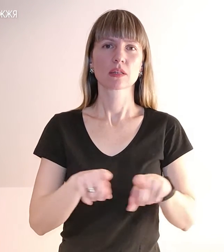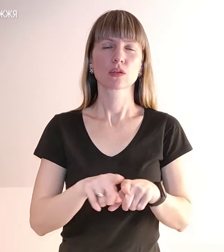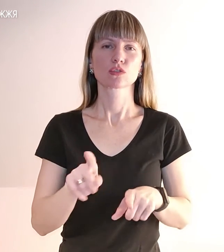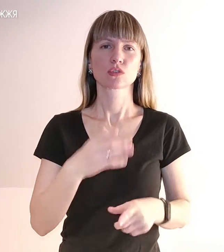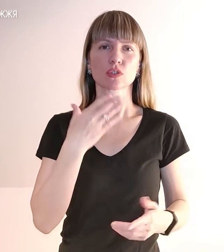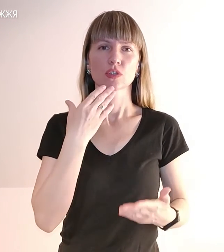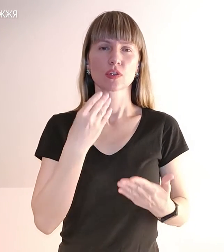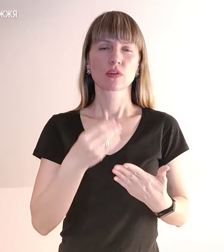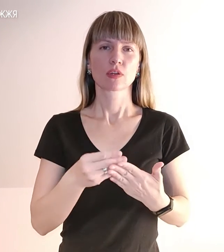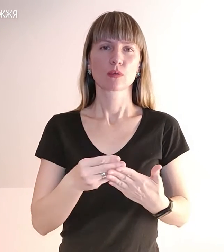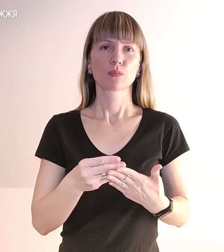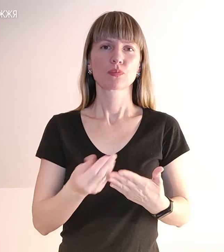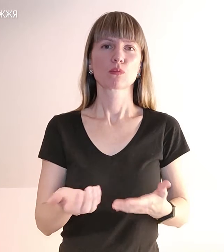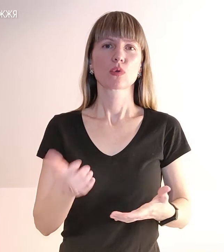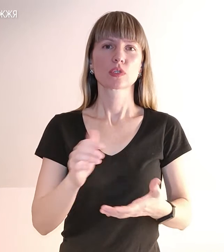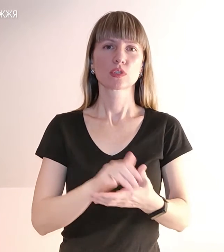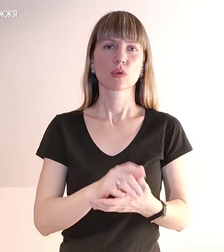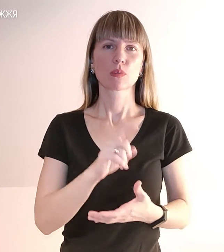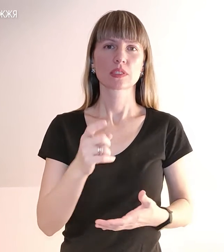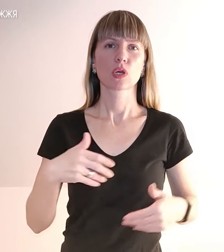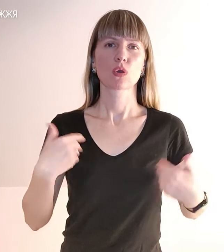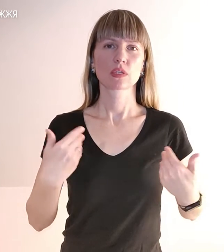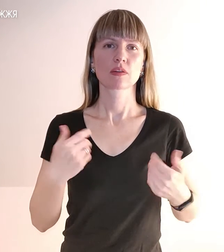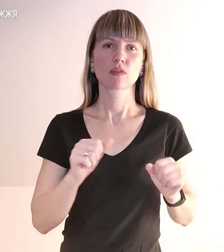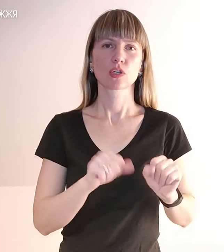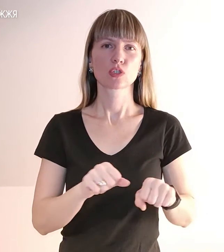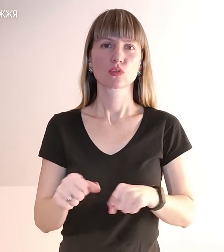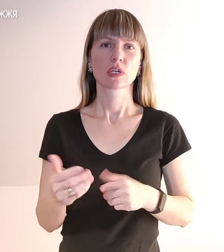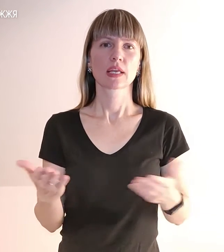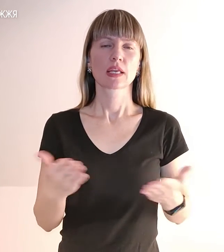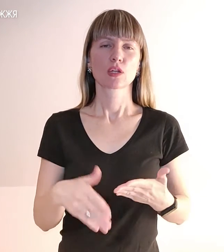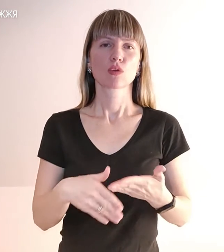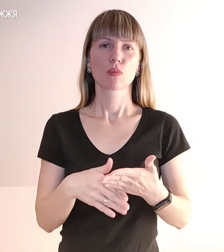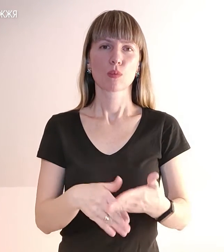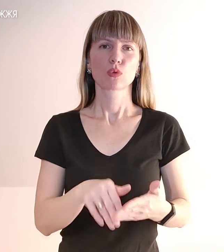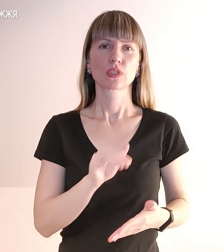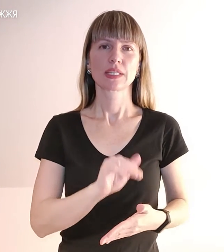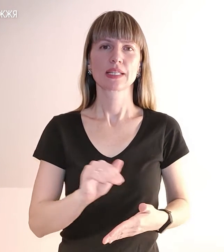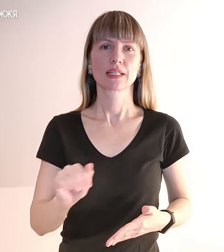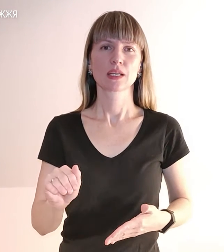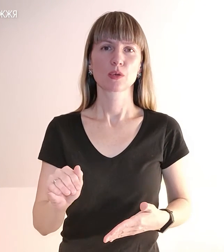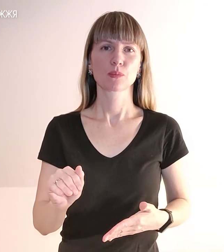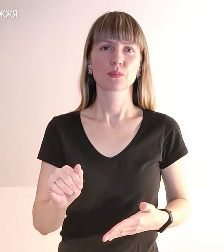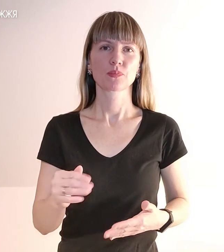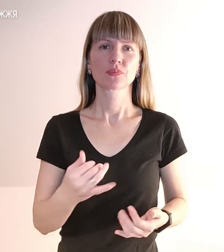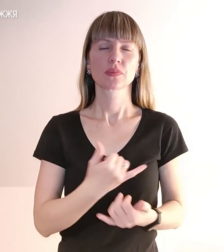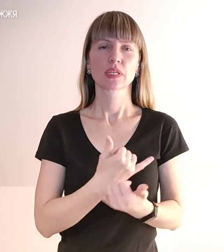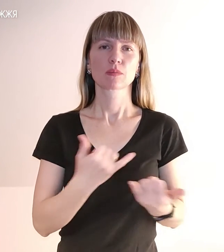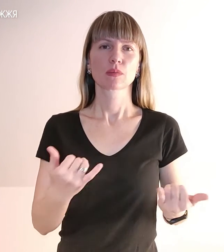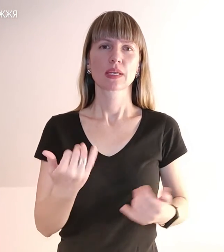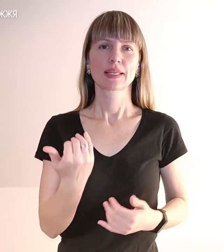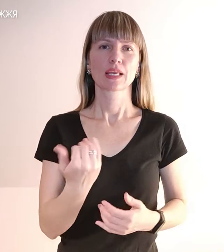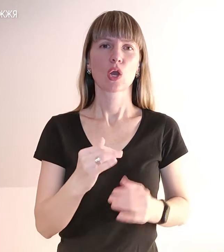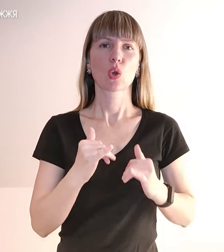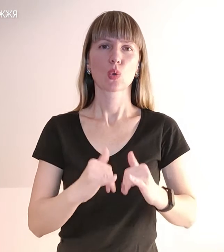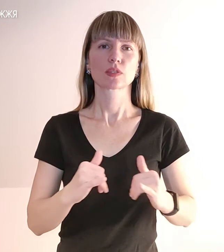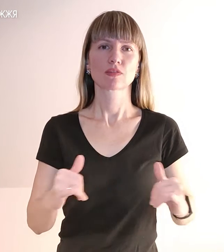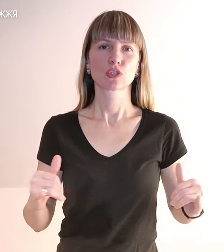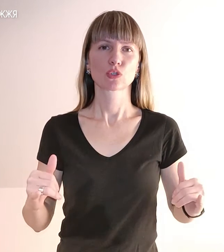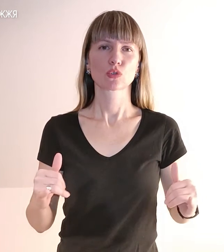відкриті, познайомитися з корисними ресурсами, які допоможуть діткам забезпечувати їх розвиток, пізнавальну